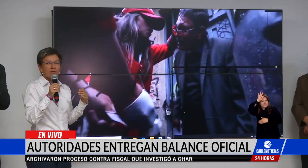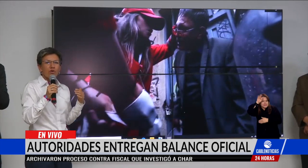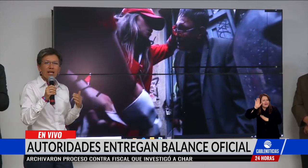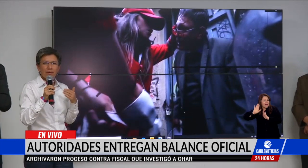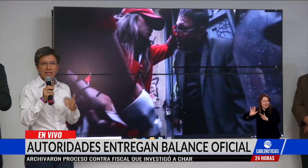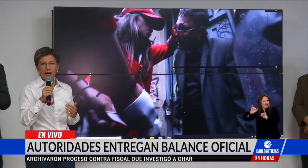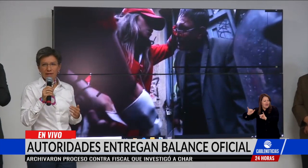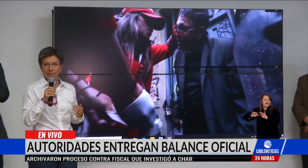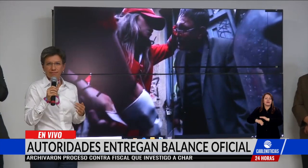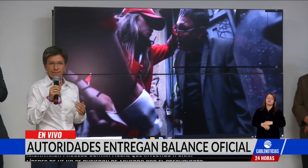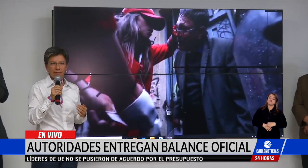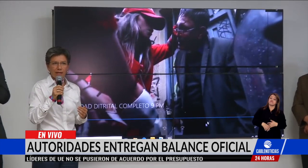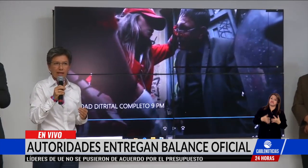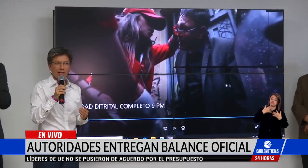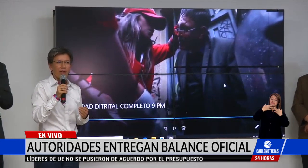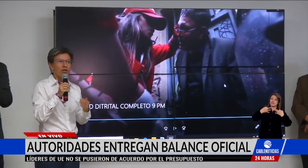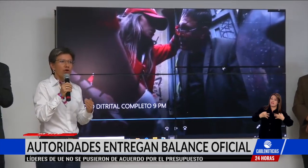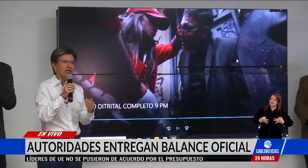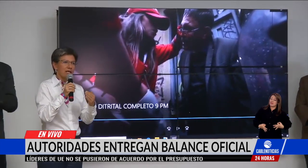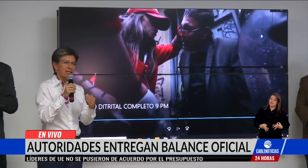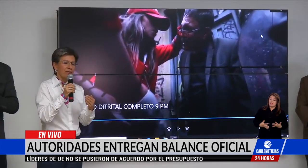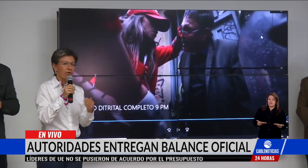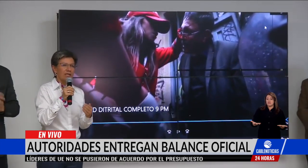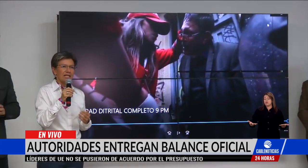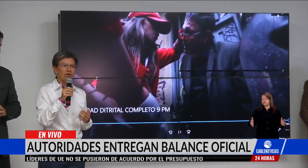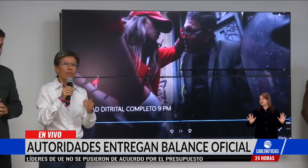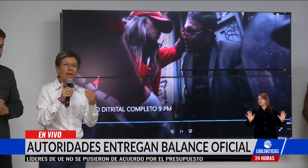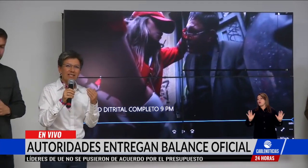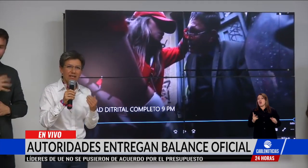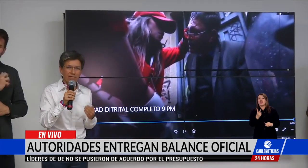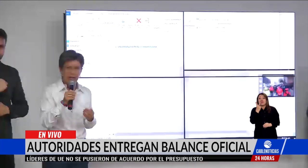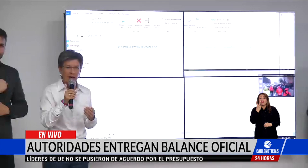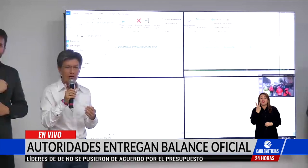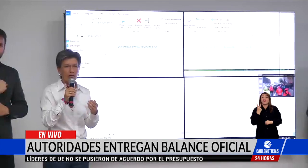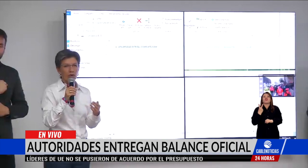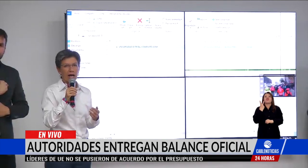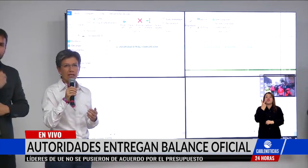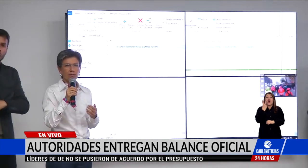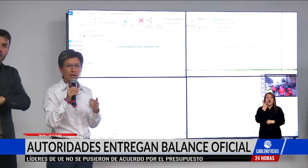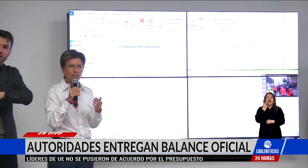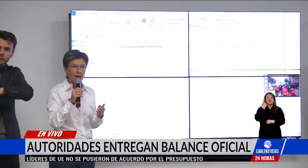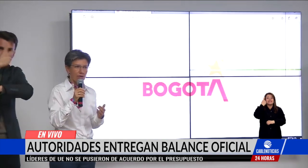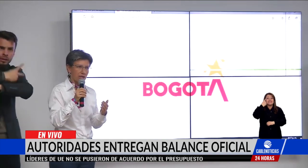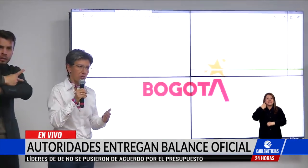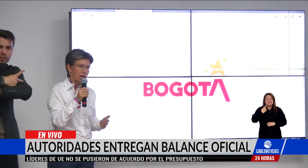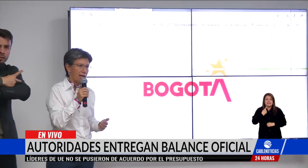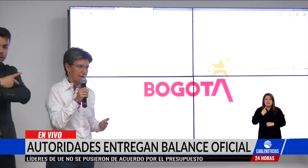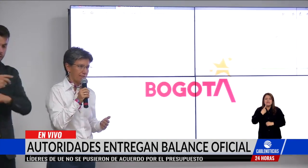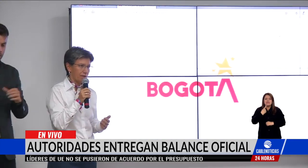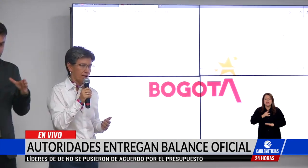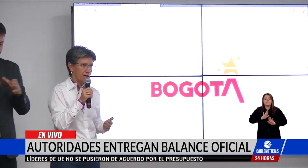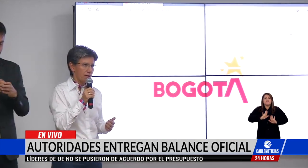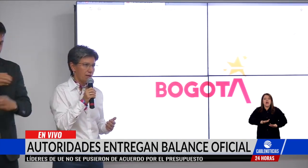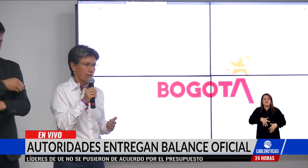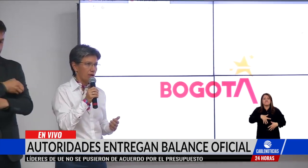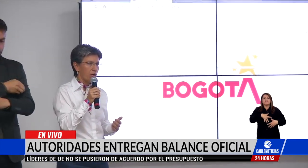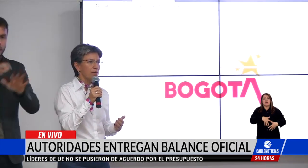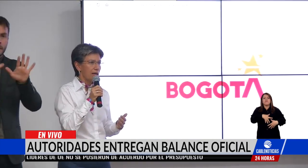Es muy lamentable que dos días de movilización pacífica convocadas por el paro nacional.